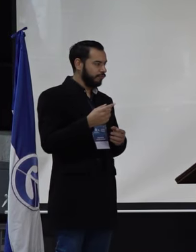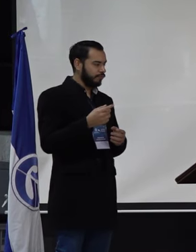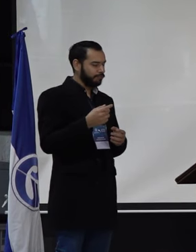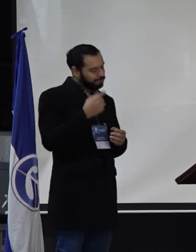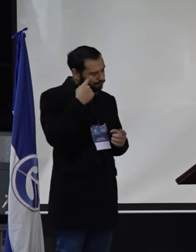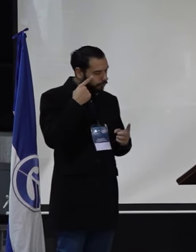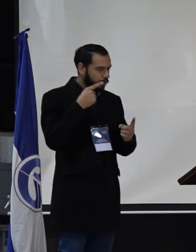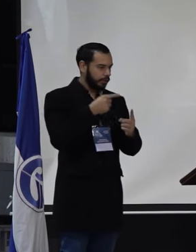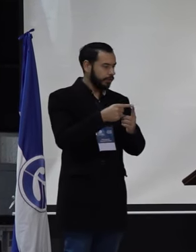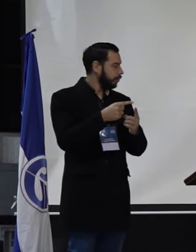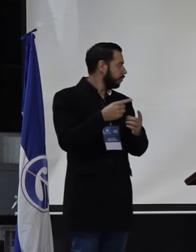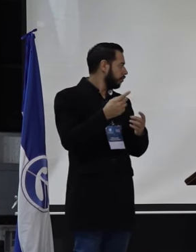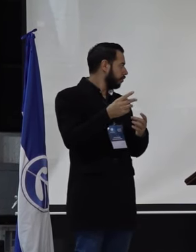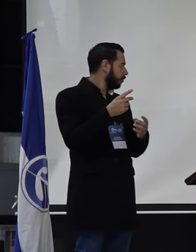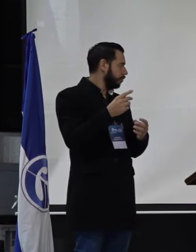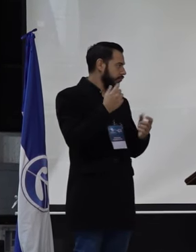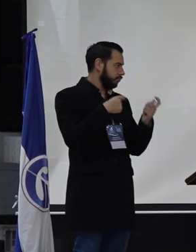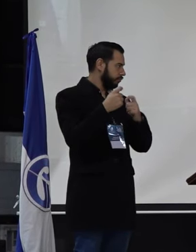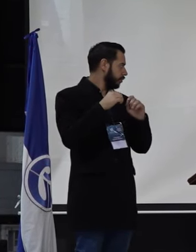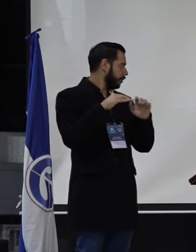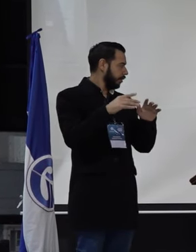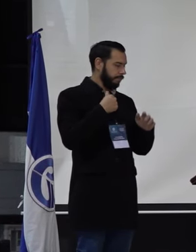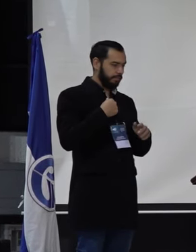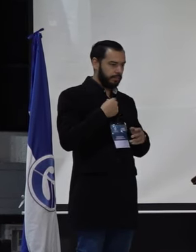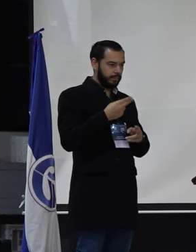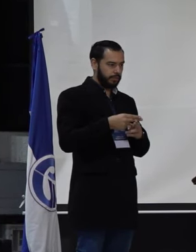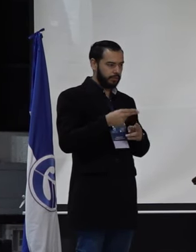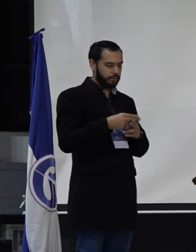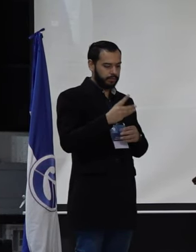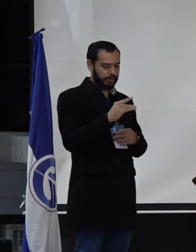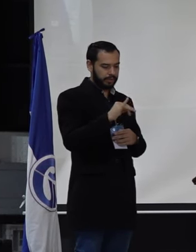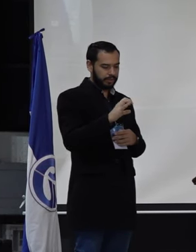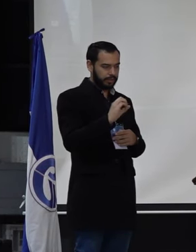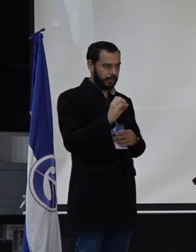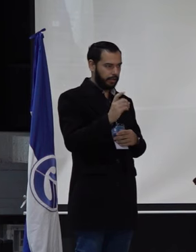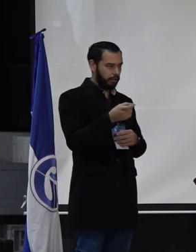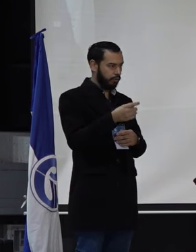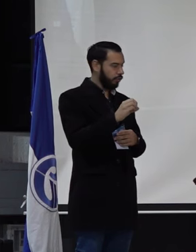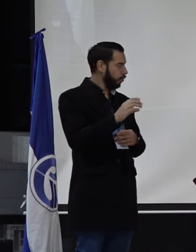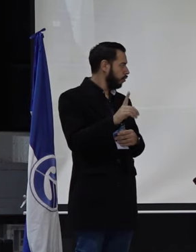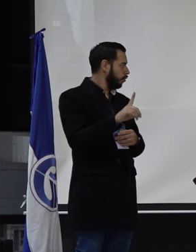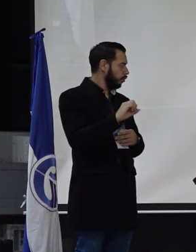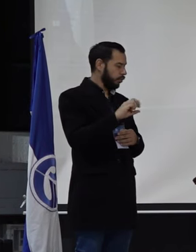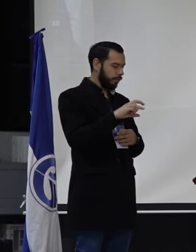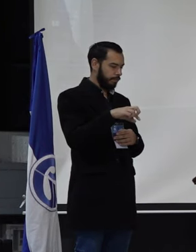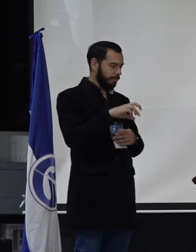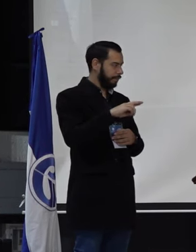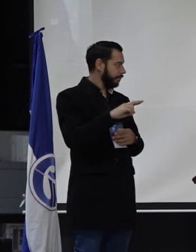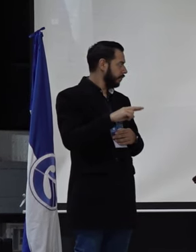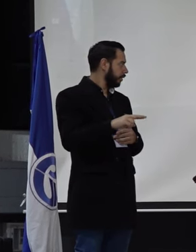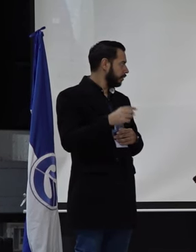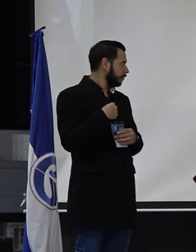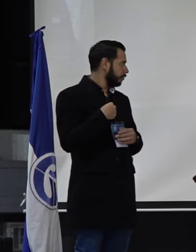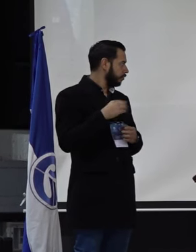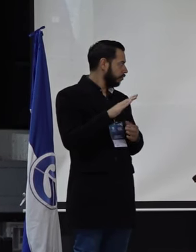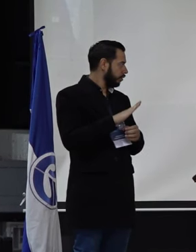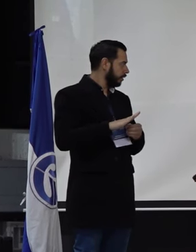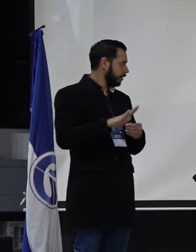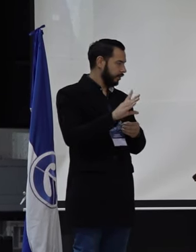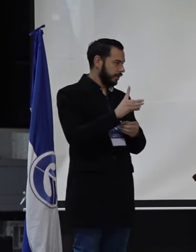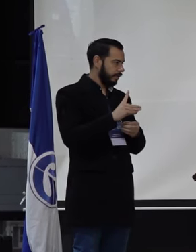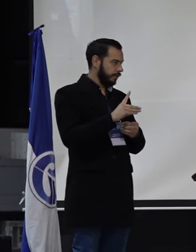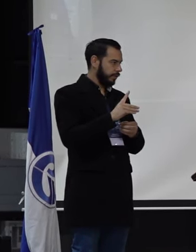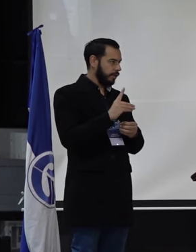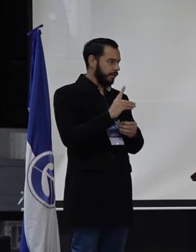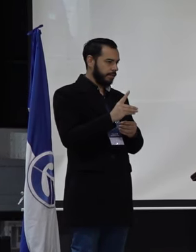campaña. Mi nombre es Diego Corredor López, yo soy egresado de la Facultad, del Departamento de Educación Física